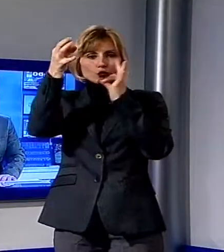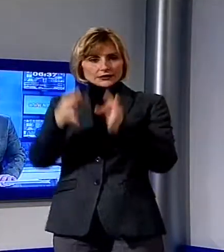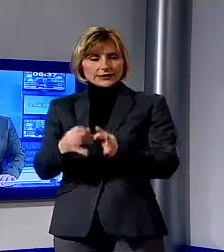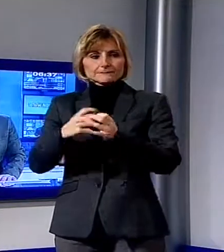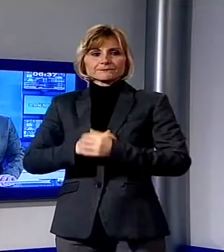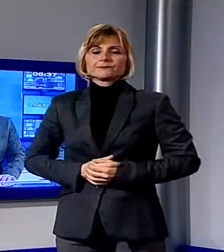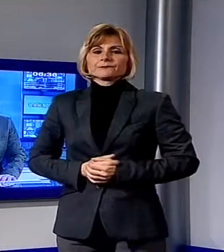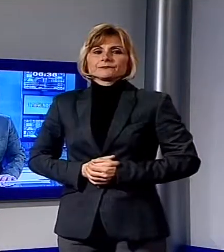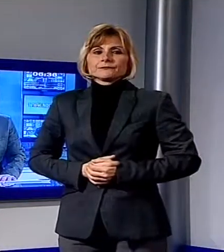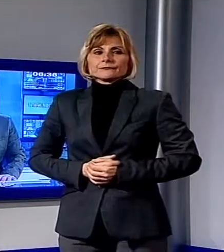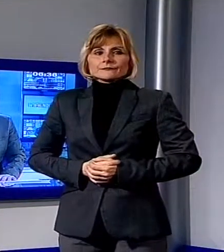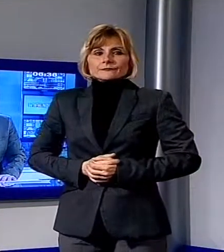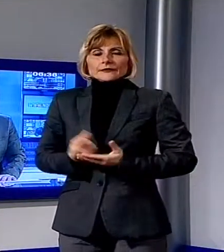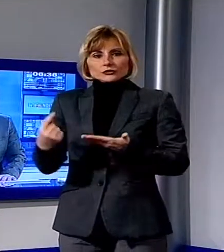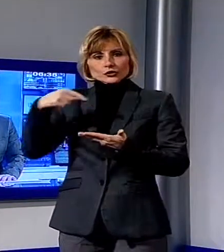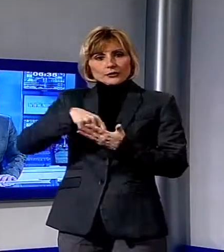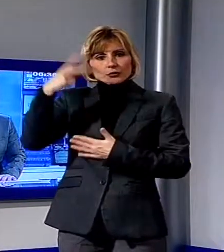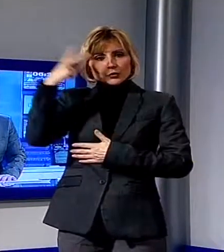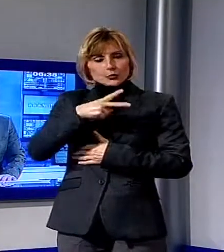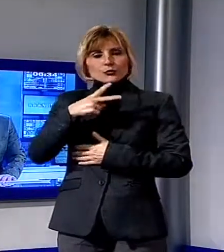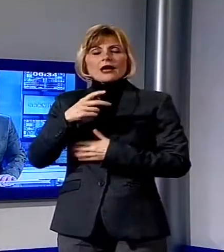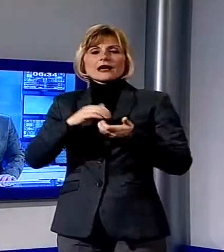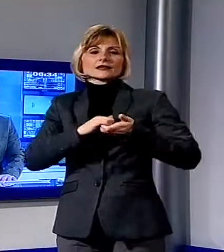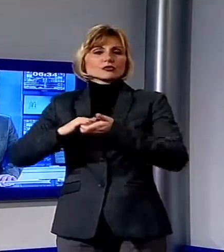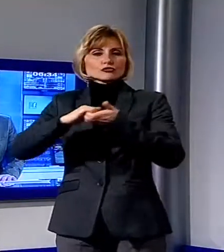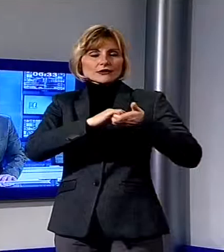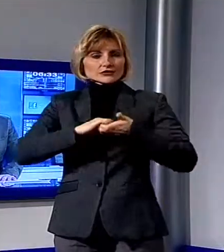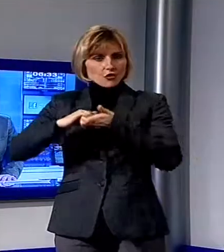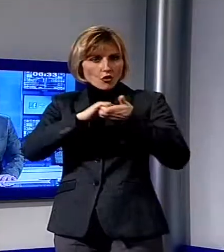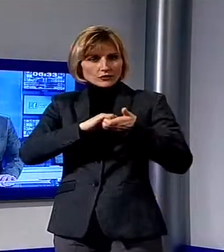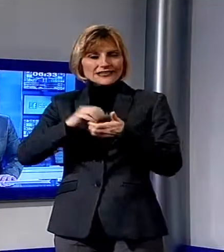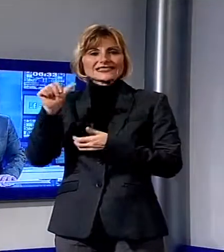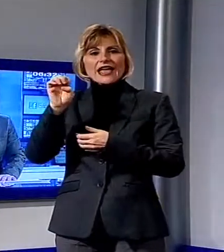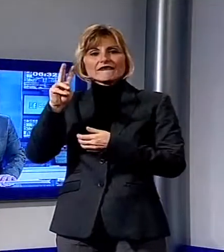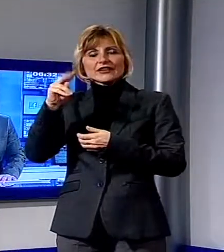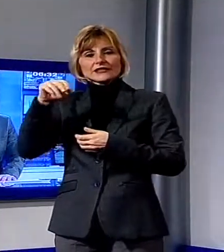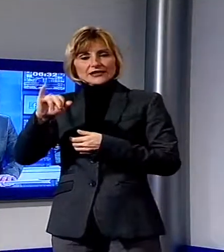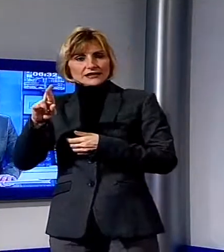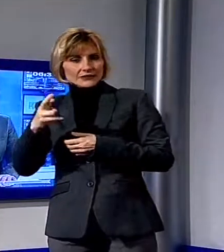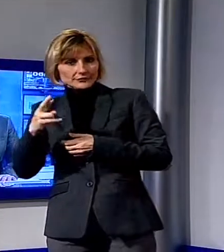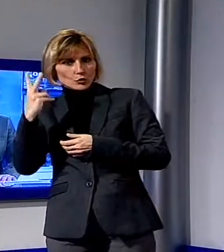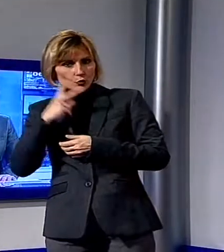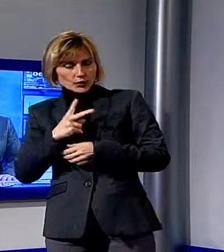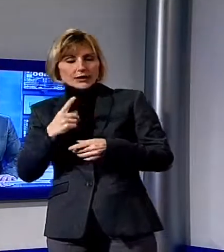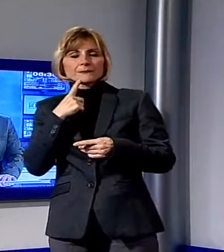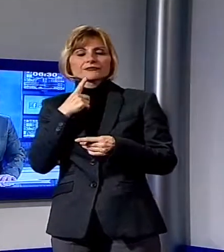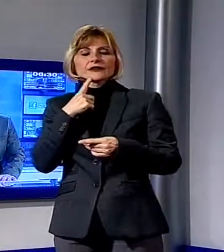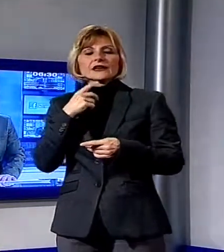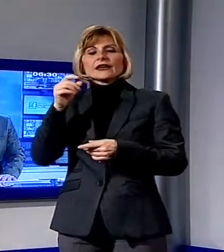Torniamo a Lucca. L'associazione Seventies Running Team Lucca ha consegnato il ricavato della corsa Flying Run